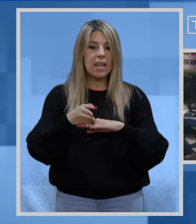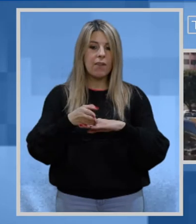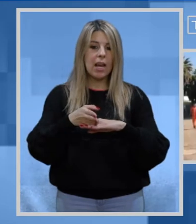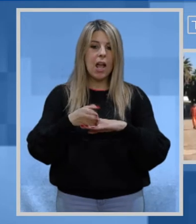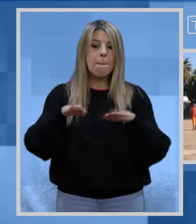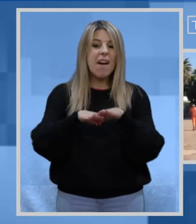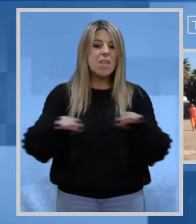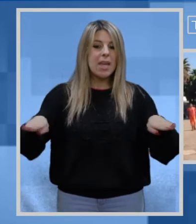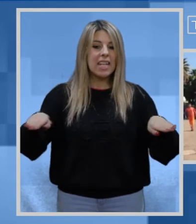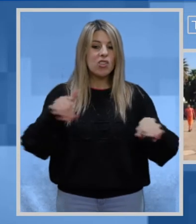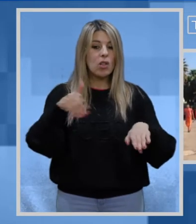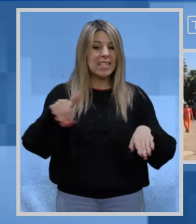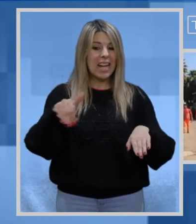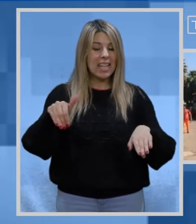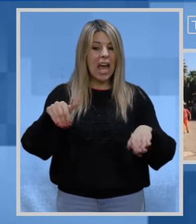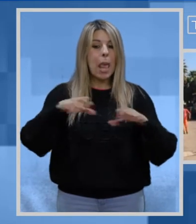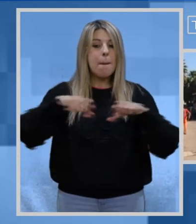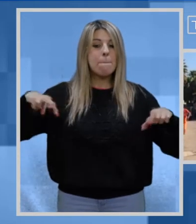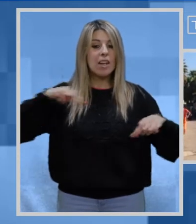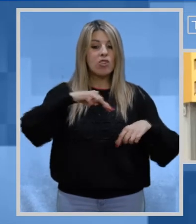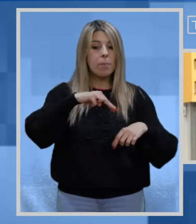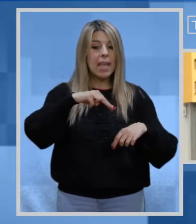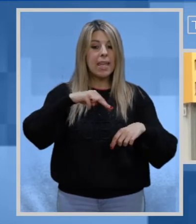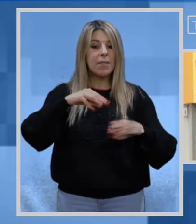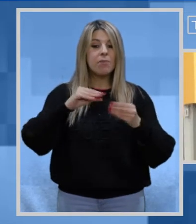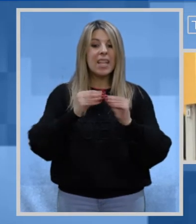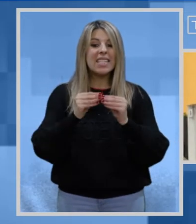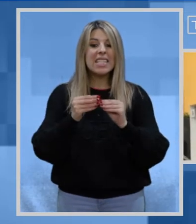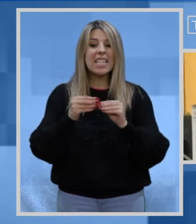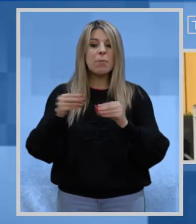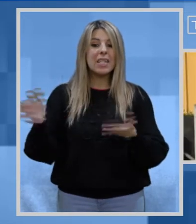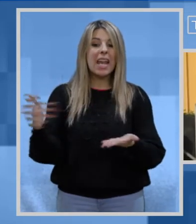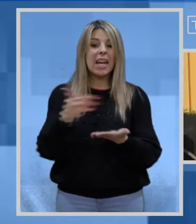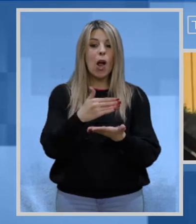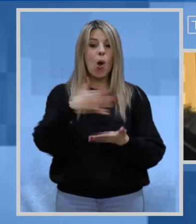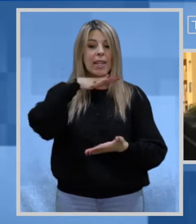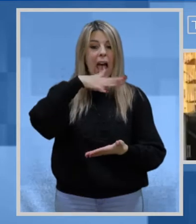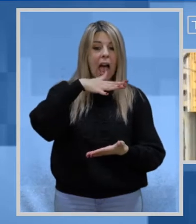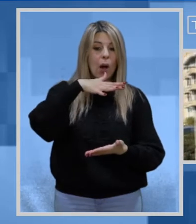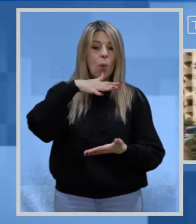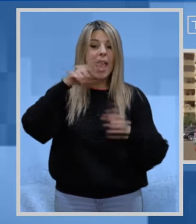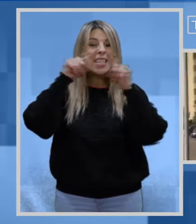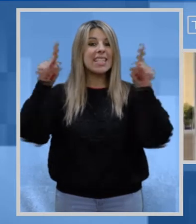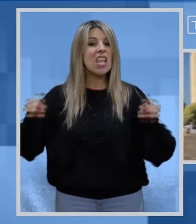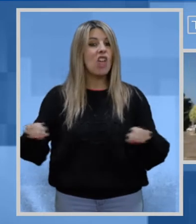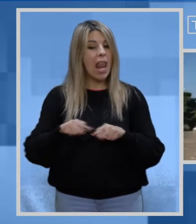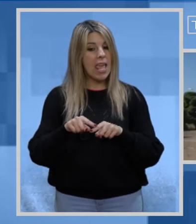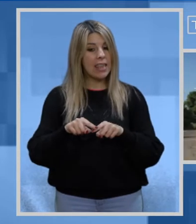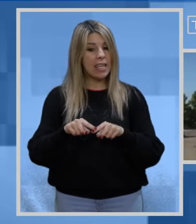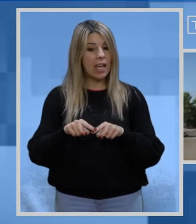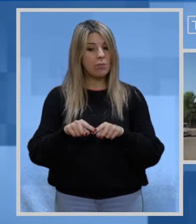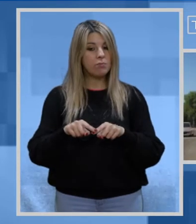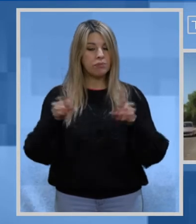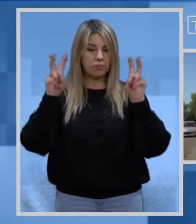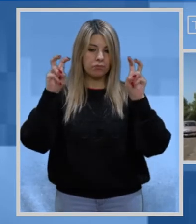Si interverrà sulle pavimentazioni stradali sui marciapiedi sui sistemi di raccolta delle acque e della segnalettica